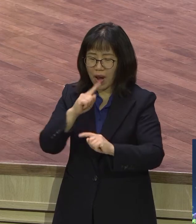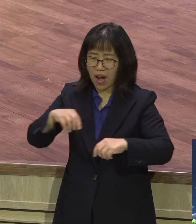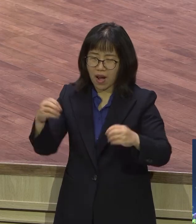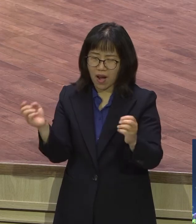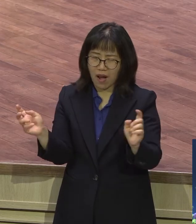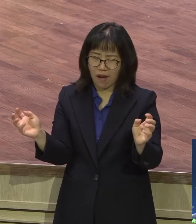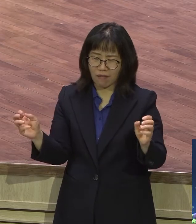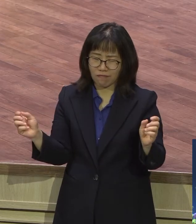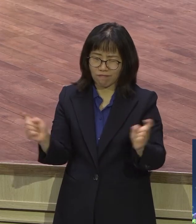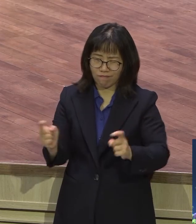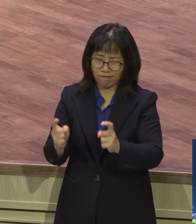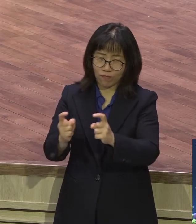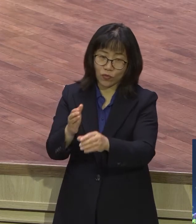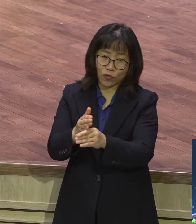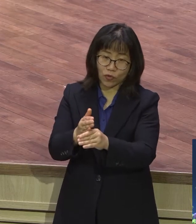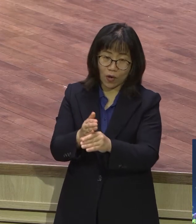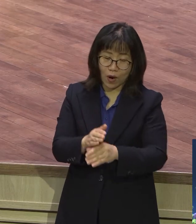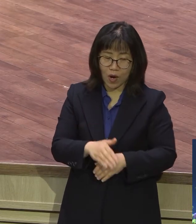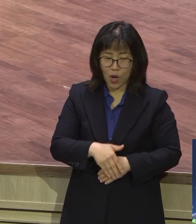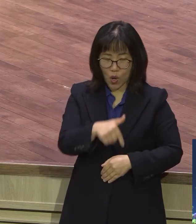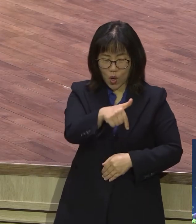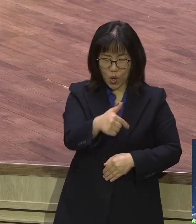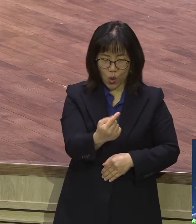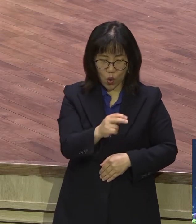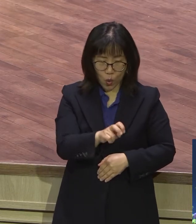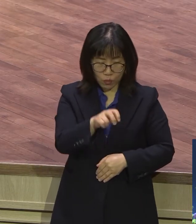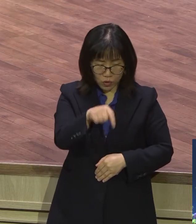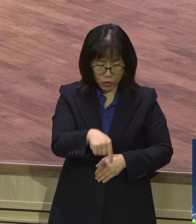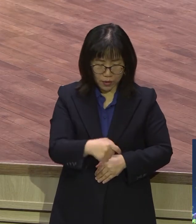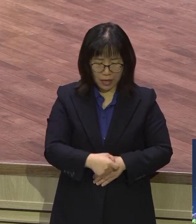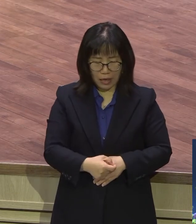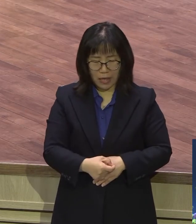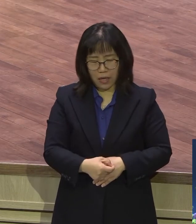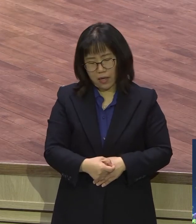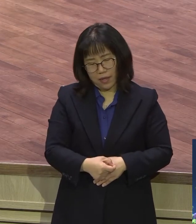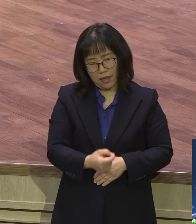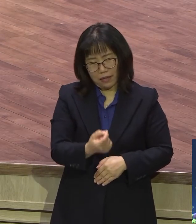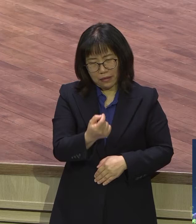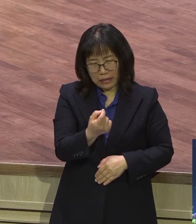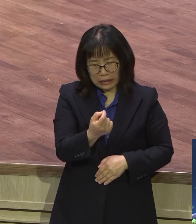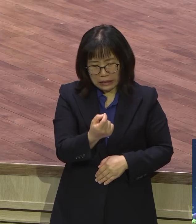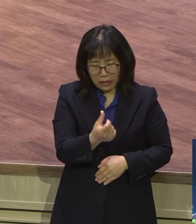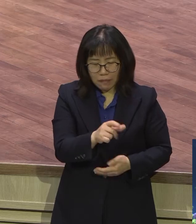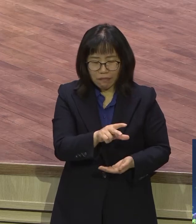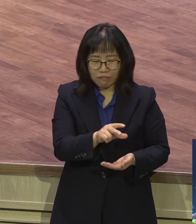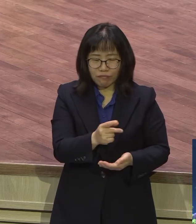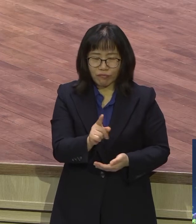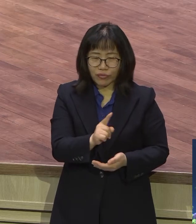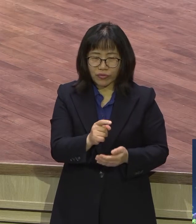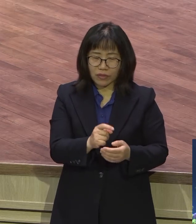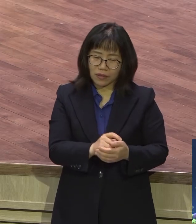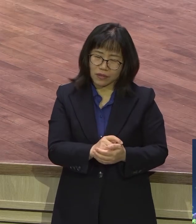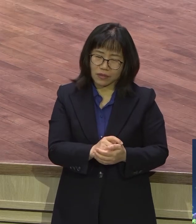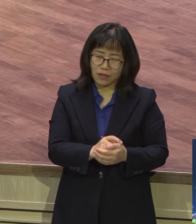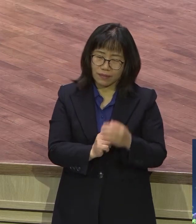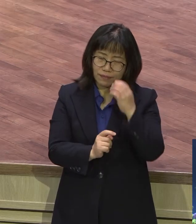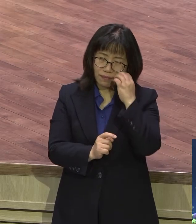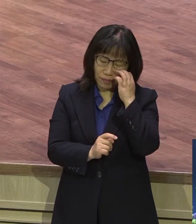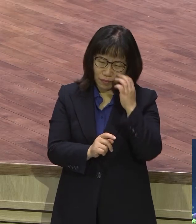쬐쬐한 수단이나 방법을 말합니다 쬐쬐한 수단이나 방법 정도를 걷지 못하고